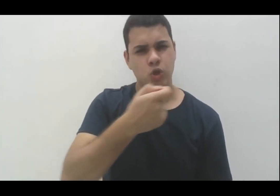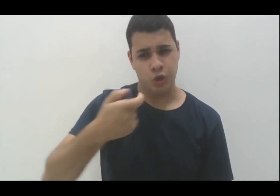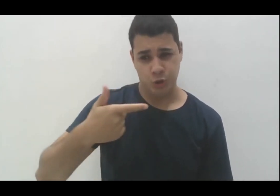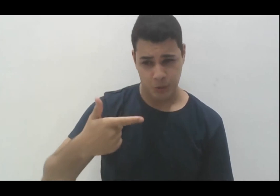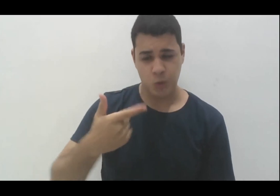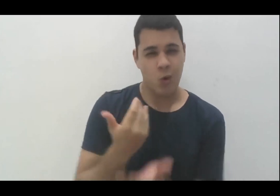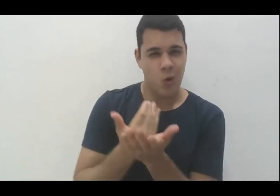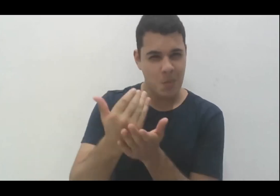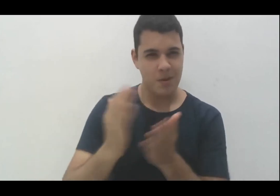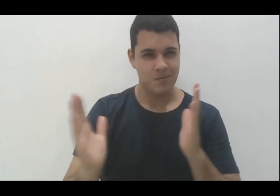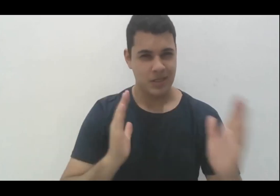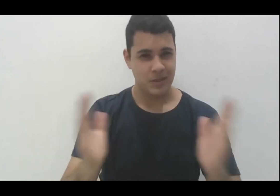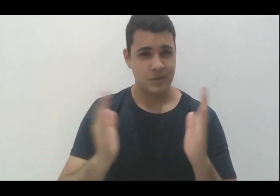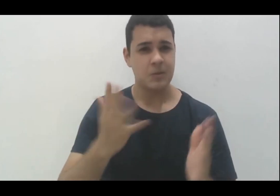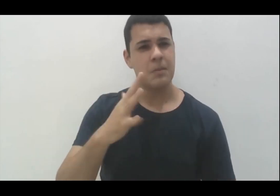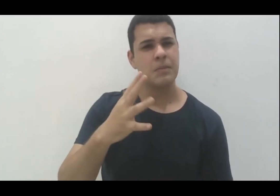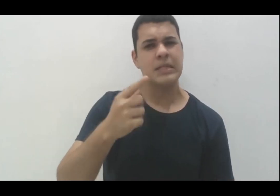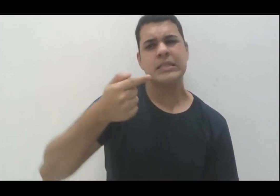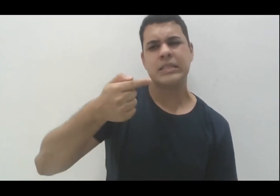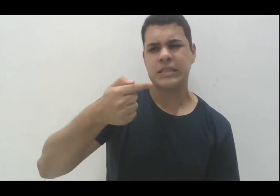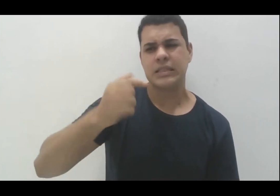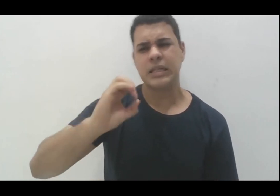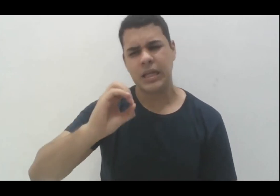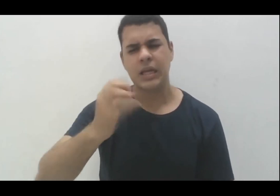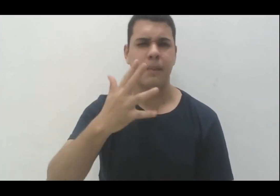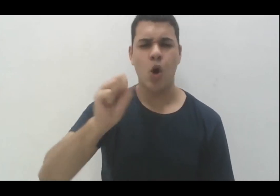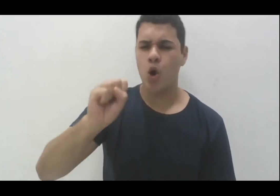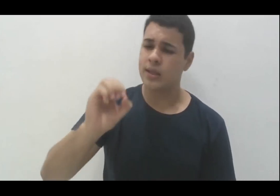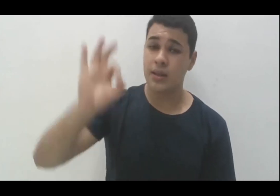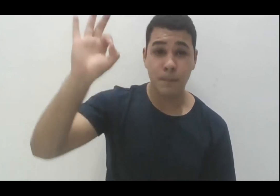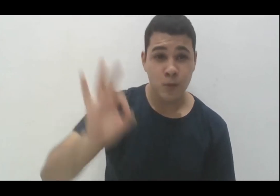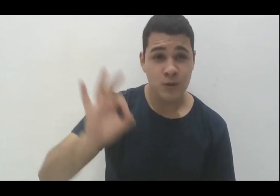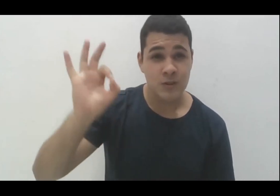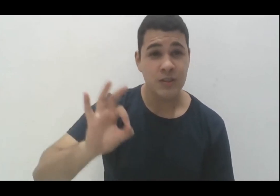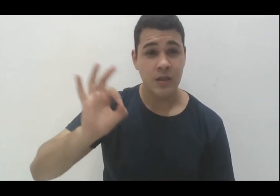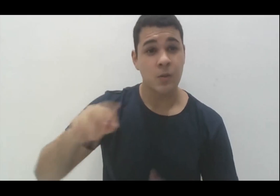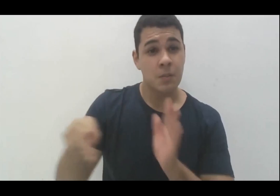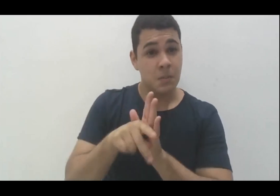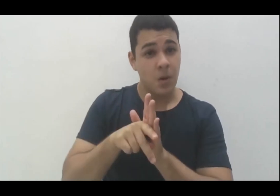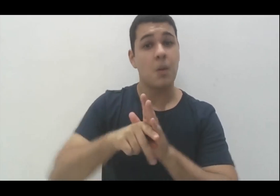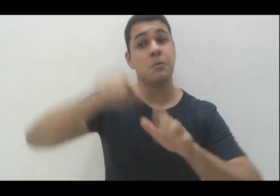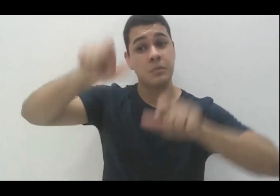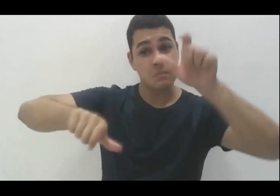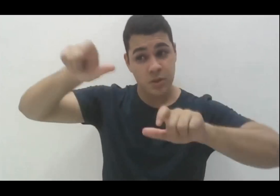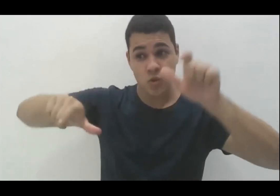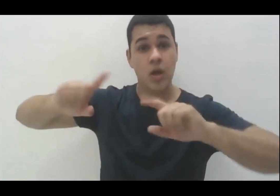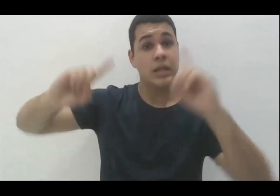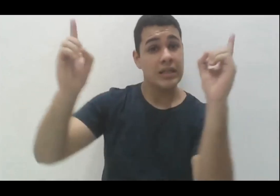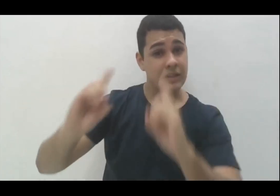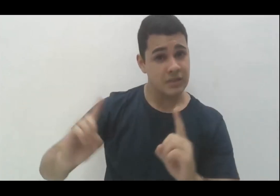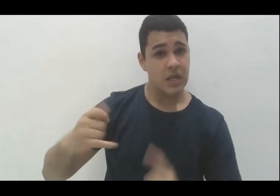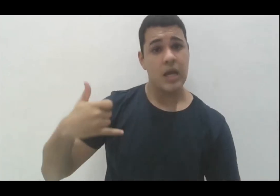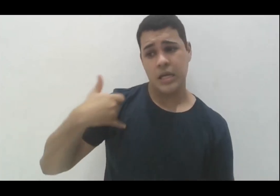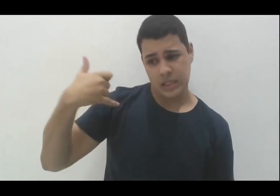cerca de 70, quase 80% da população com alguma deficiência em idade